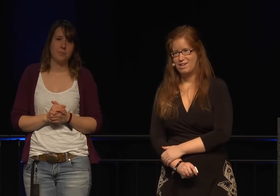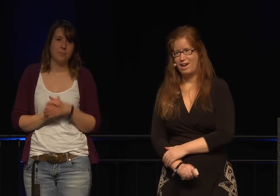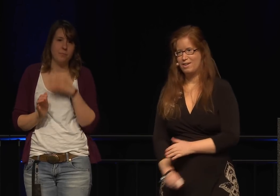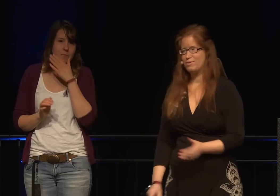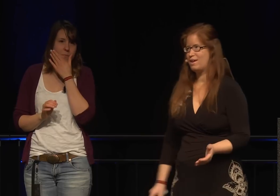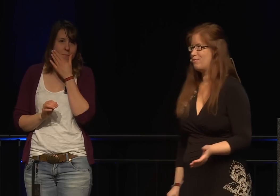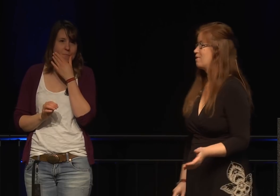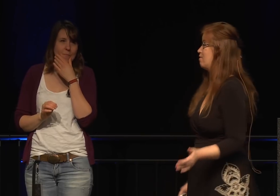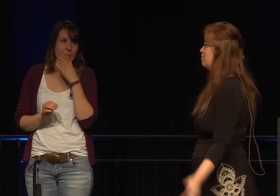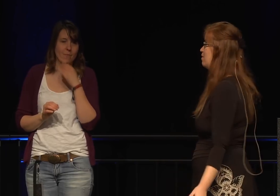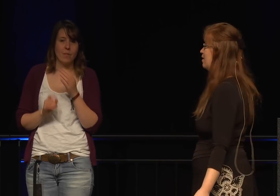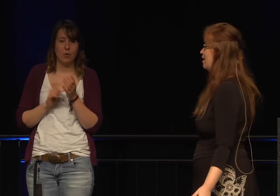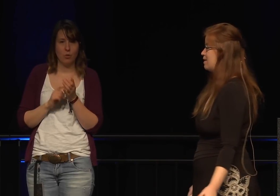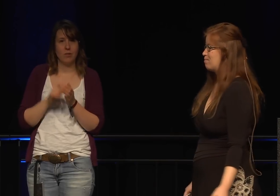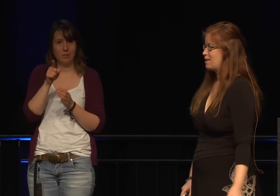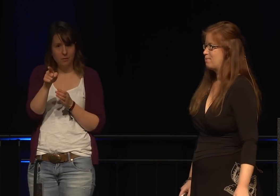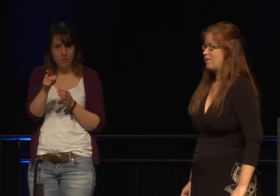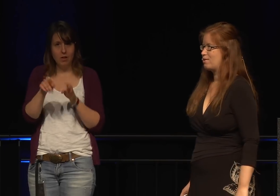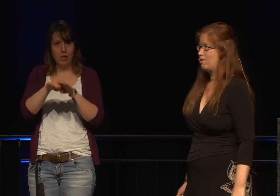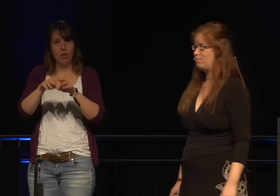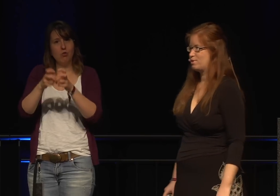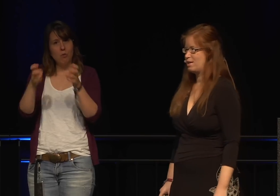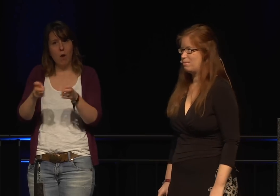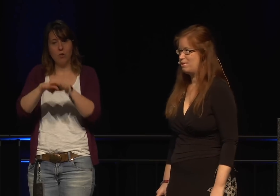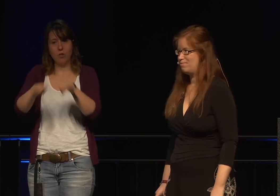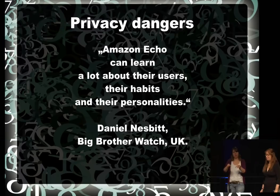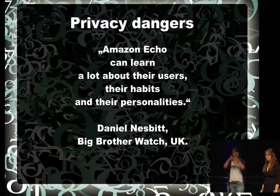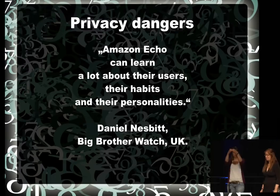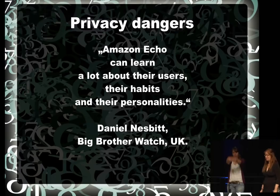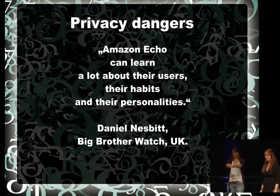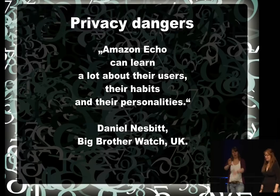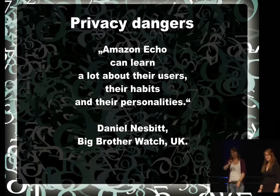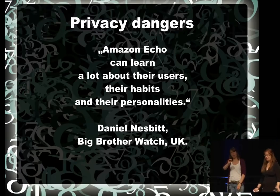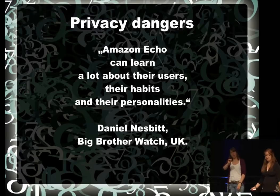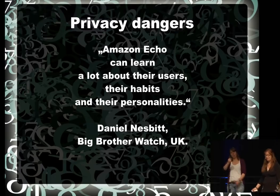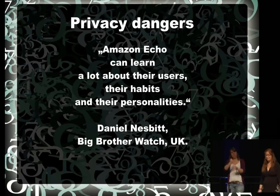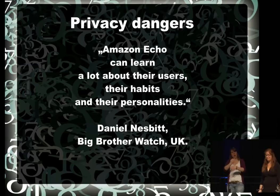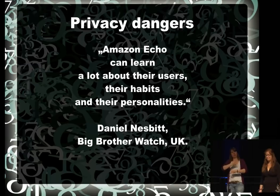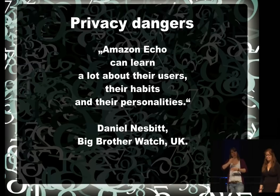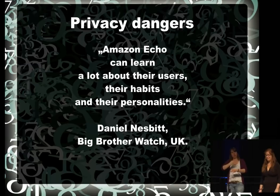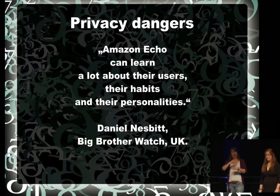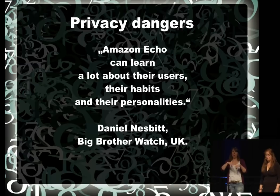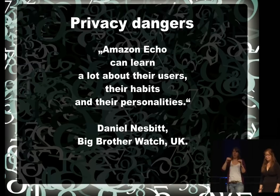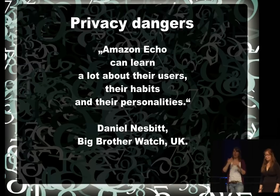Wenn man diese Sachen bei sich zu Hause hinstellt, kann es zwar sehr komfortabel sein,